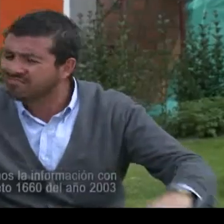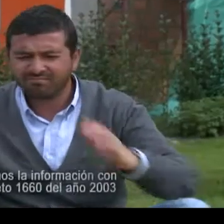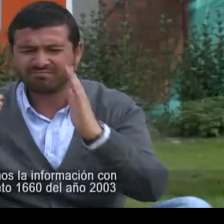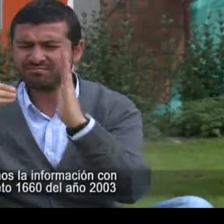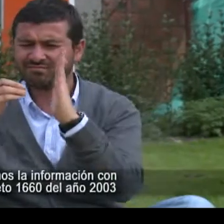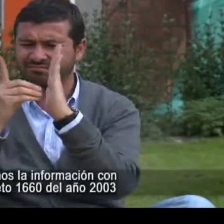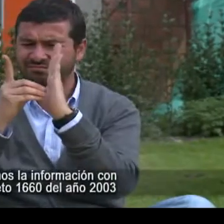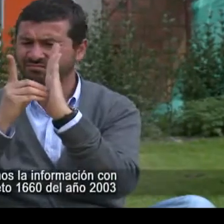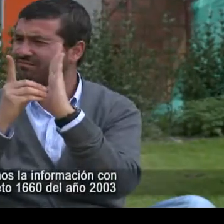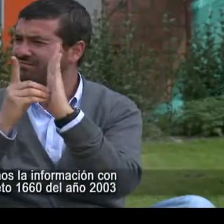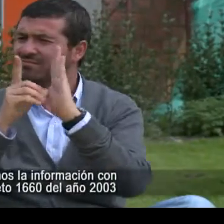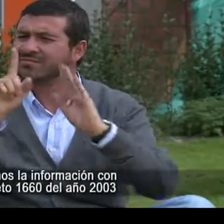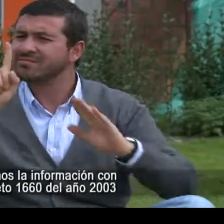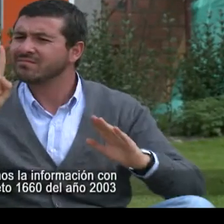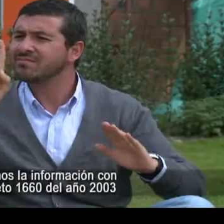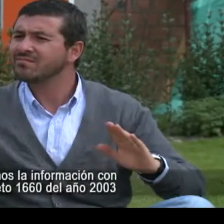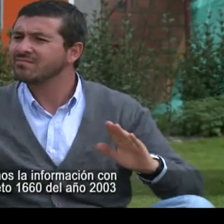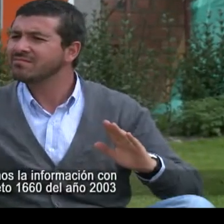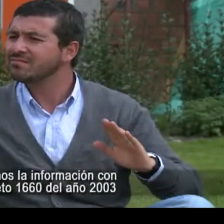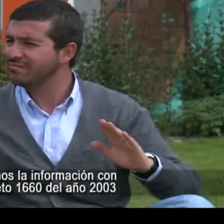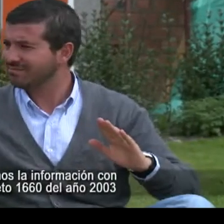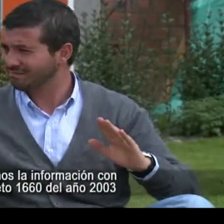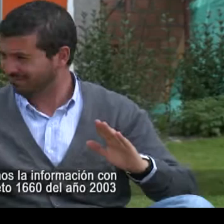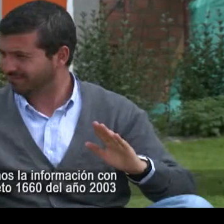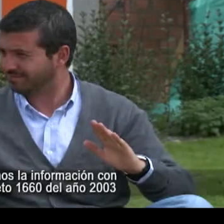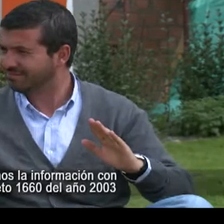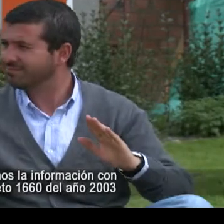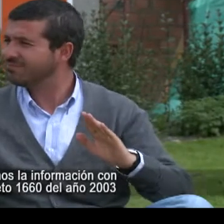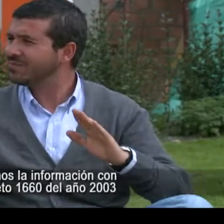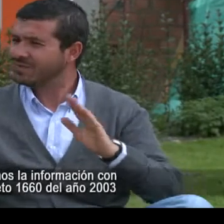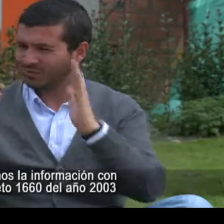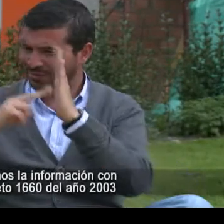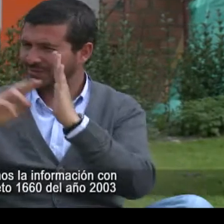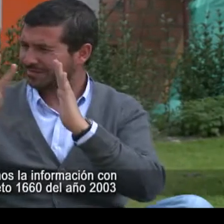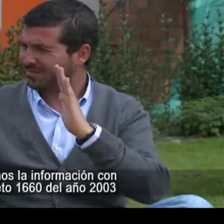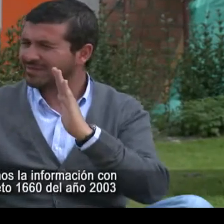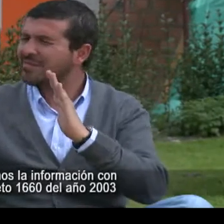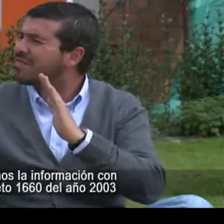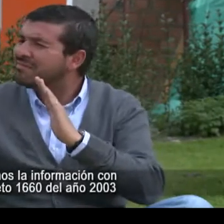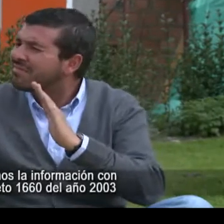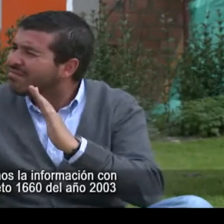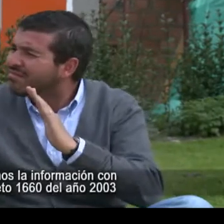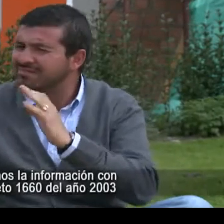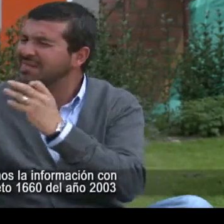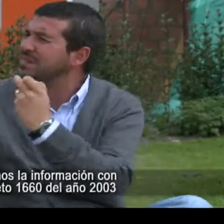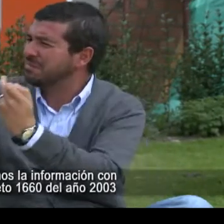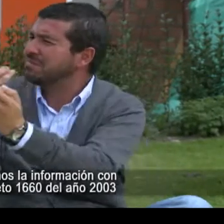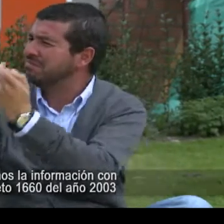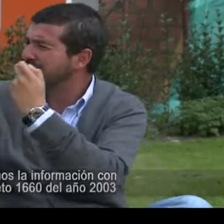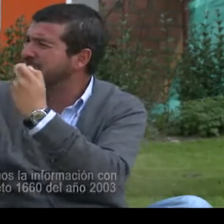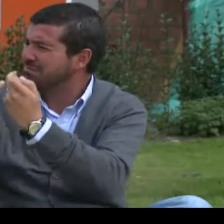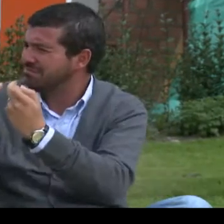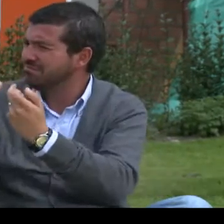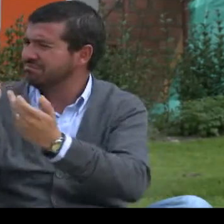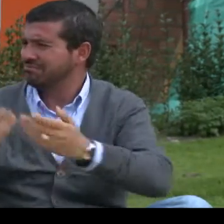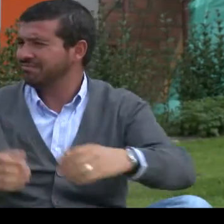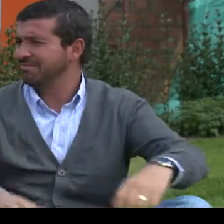Por favor amplíenos la información con respecto al decreto 1660 del año 2003.